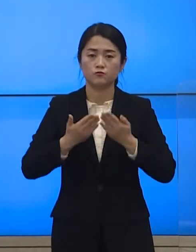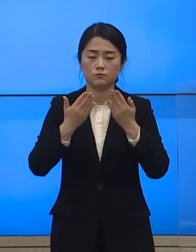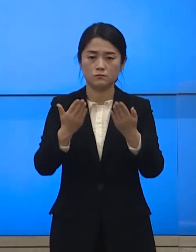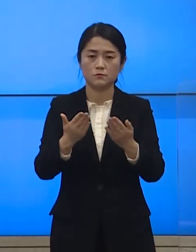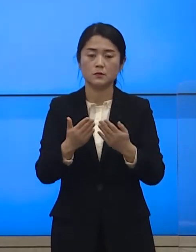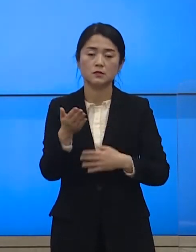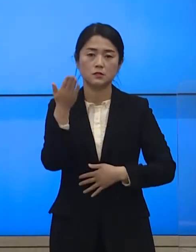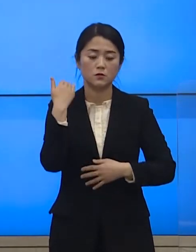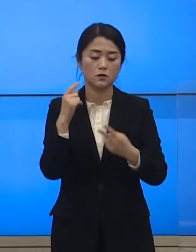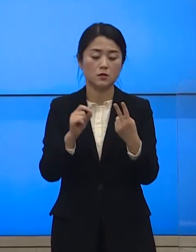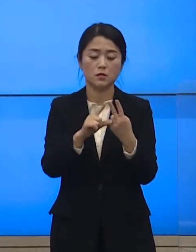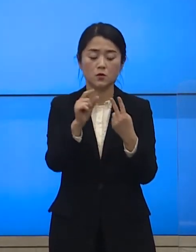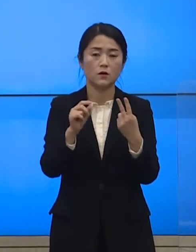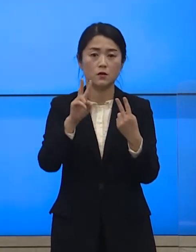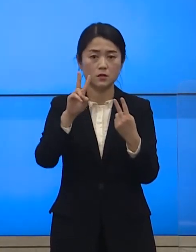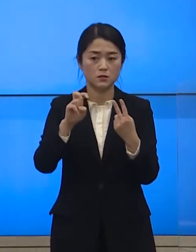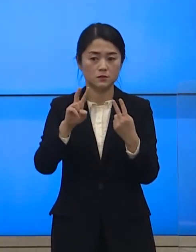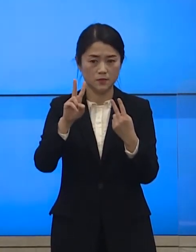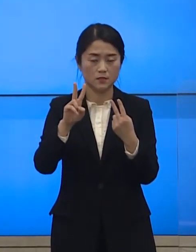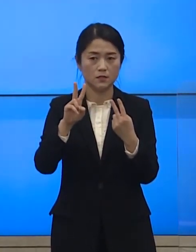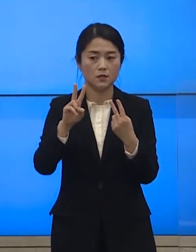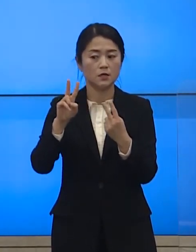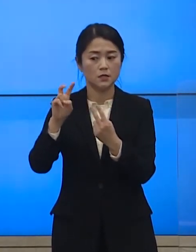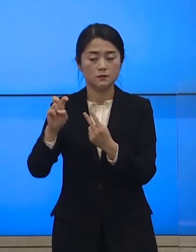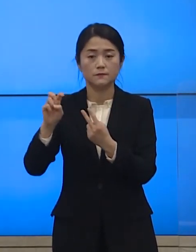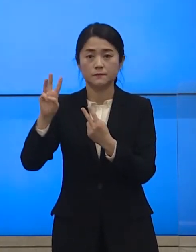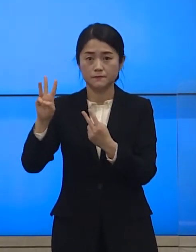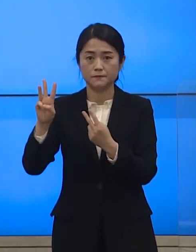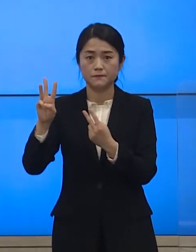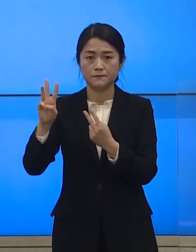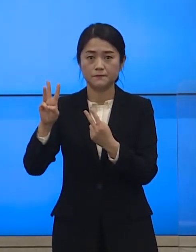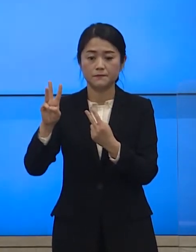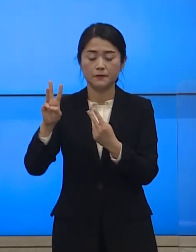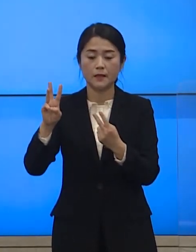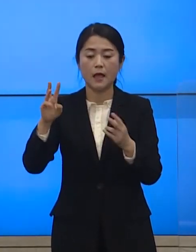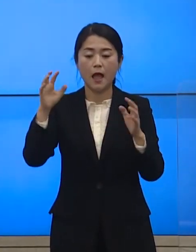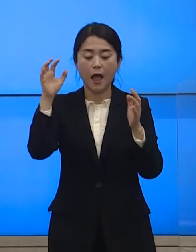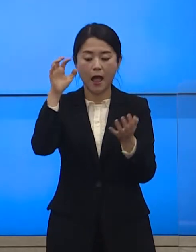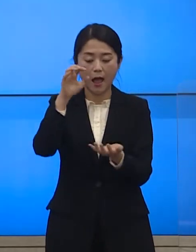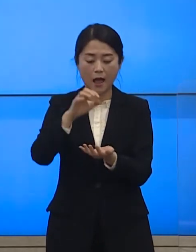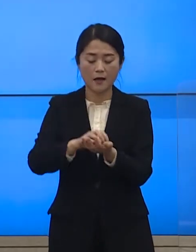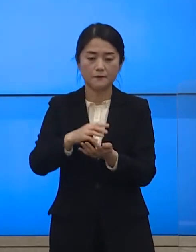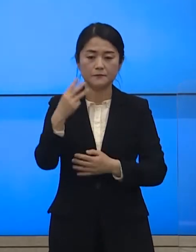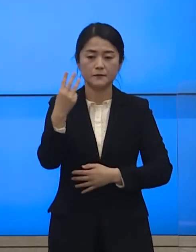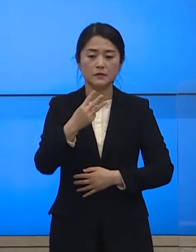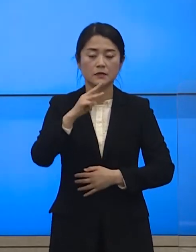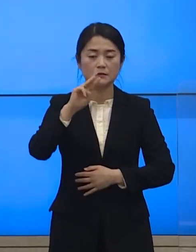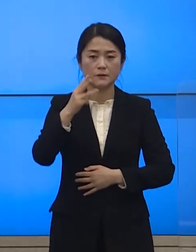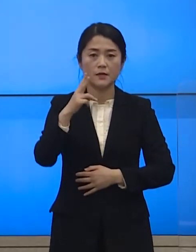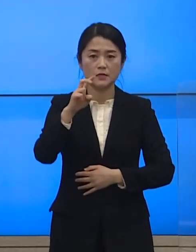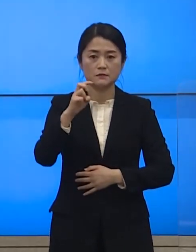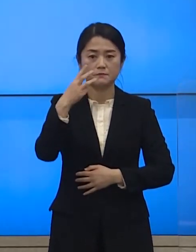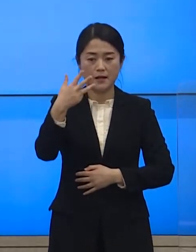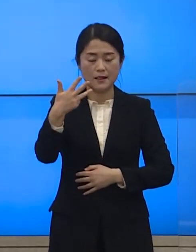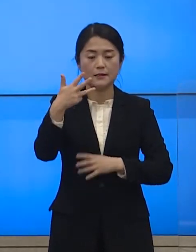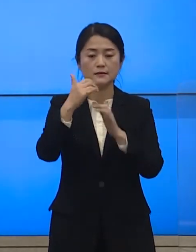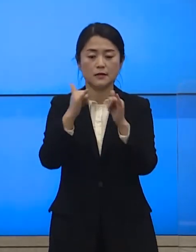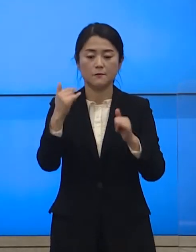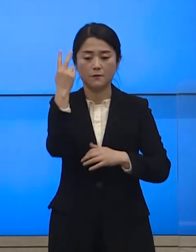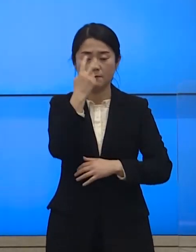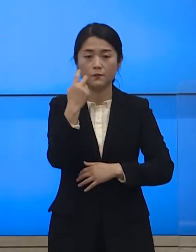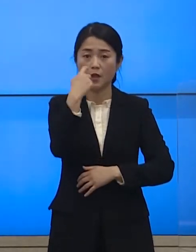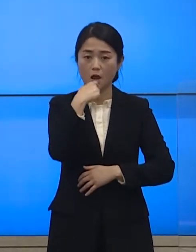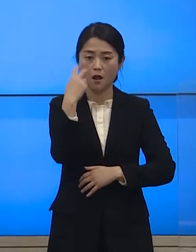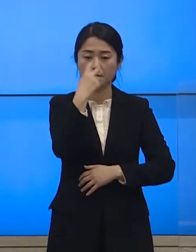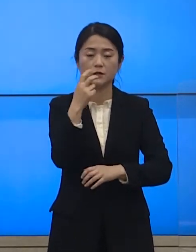지난 2월 22일과 23일 전체 3248명을 검체한 결과